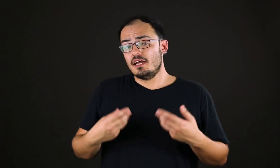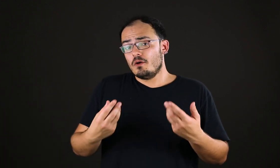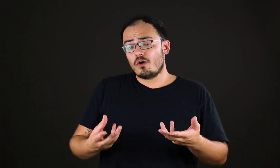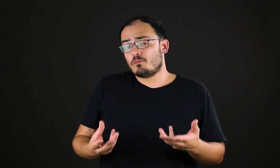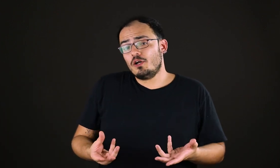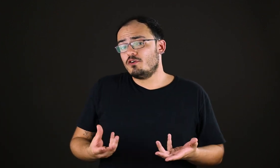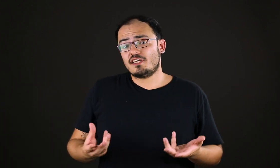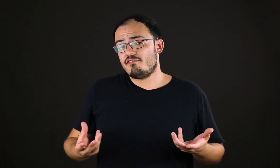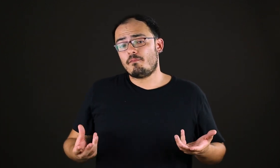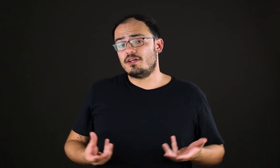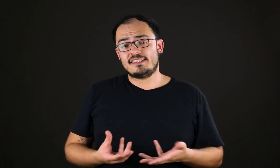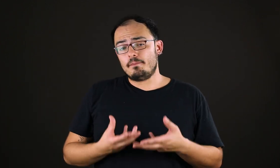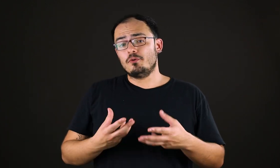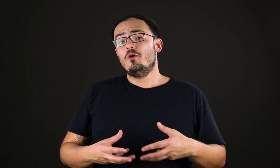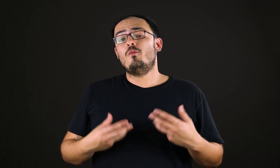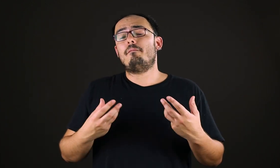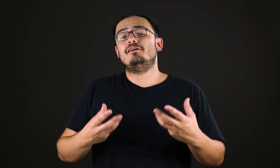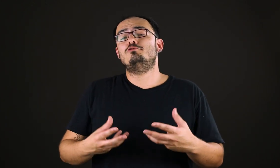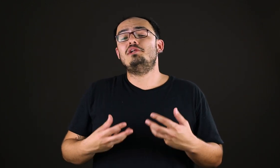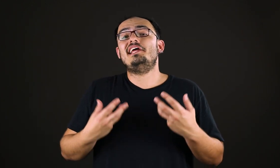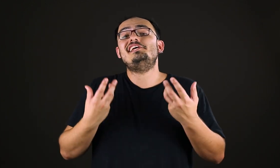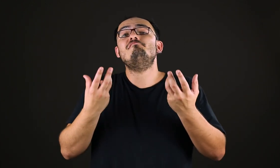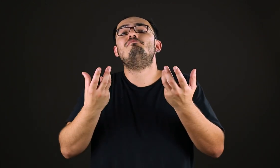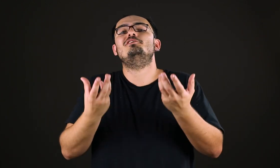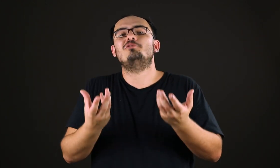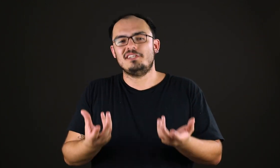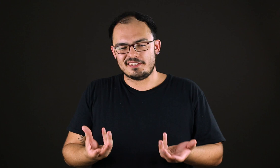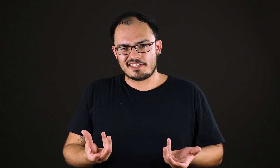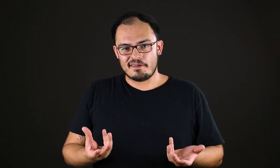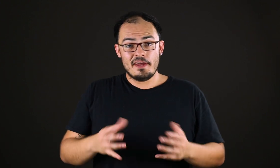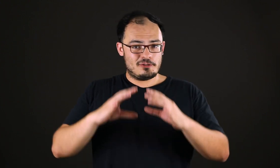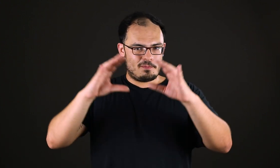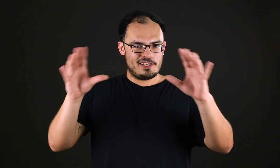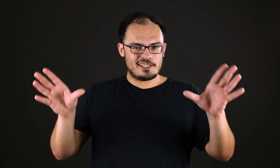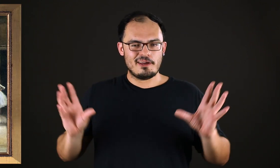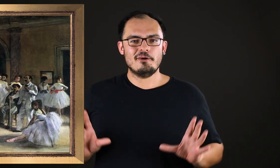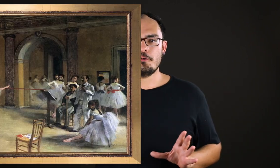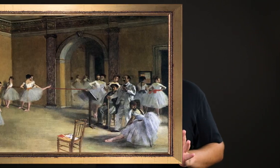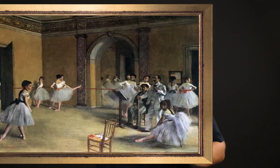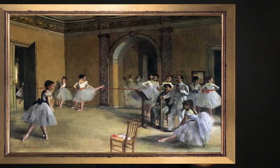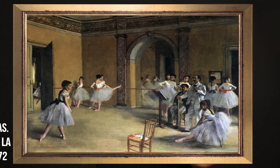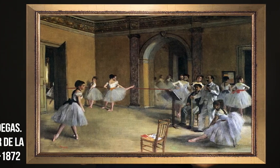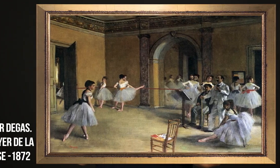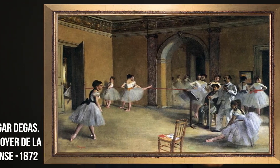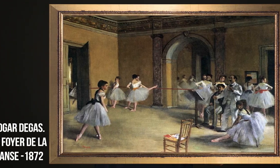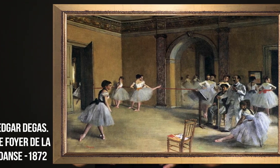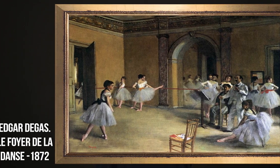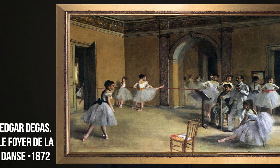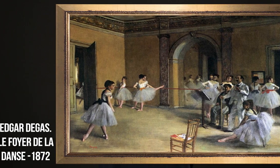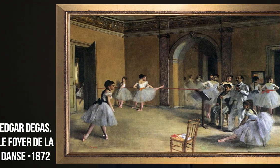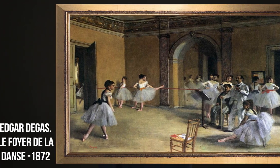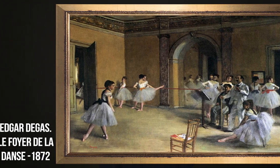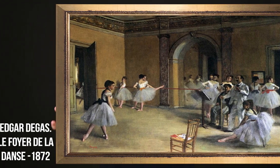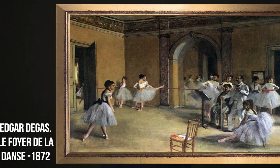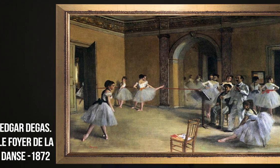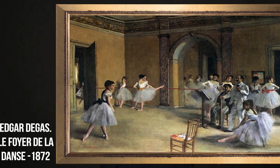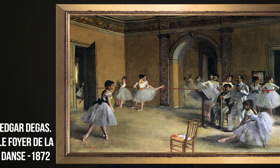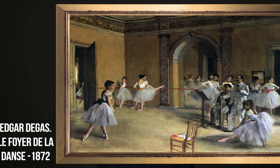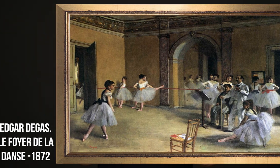Quando você vê, por exemplo, uma pintura impressionista. Estão aparecendo aí algumas pra vocês agora. Quando você vê, por exemplo, uma pintura